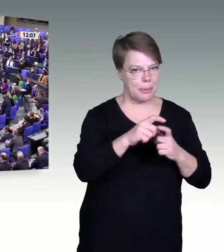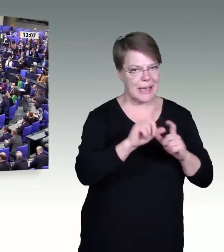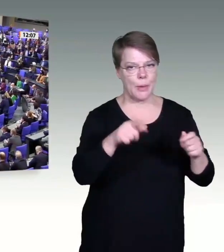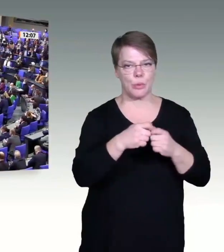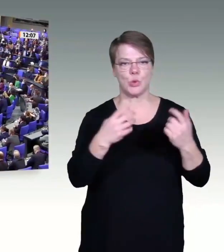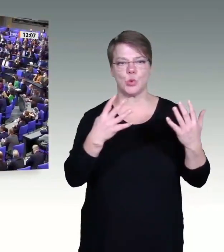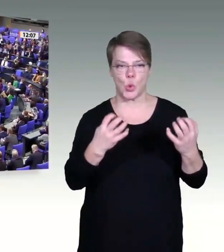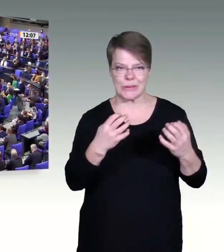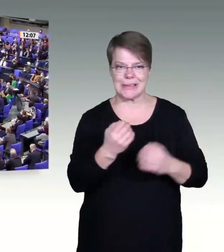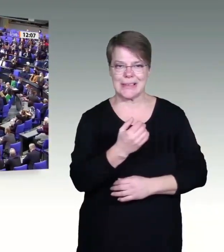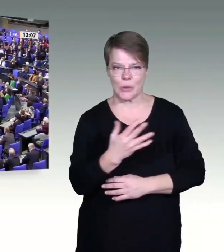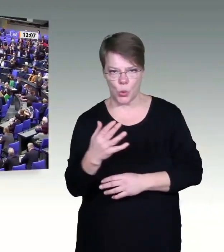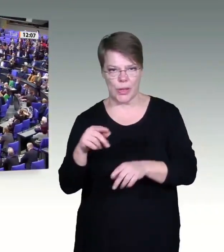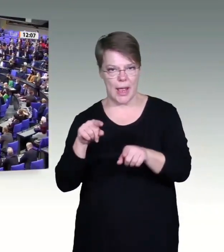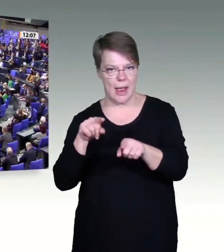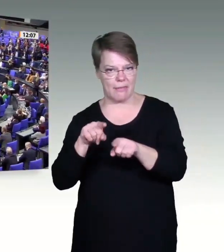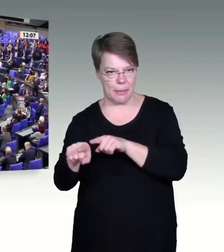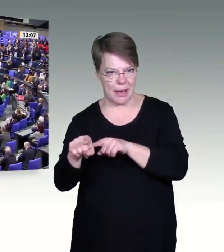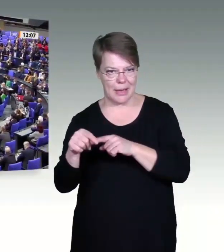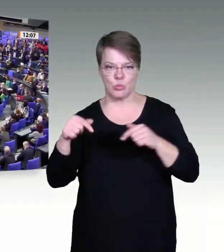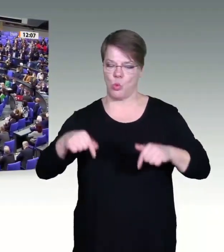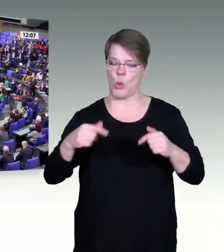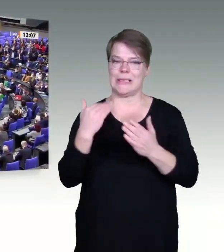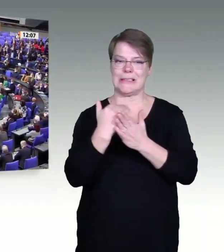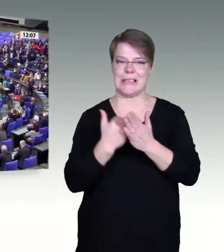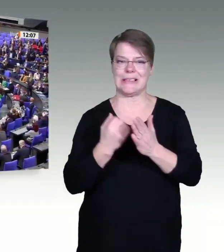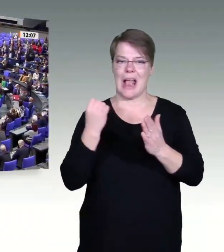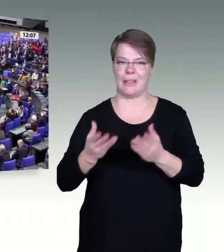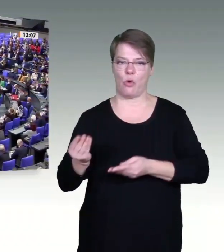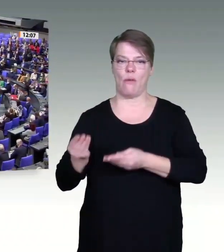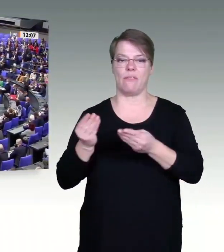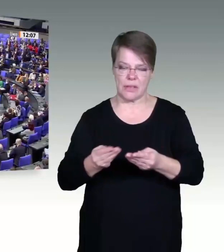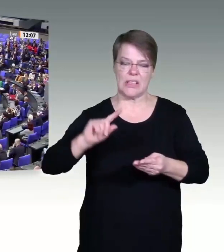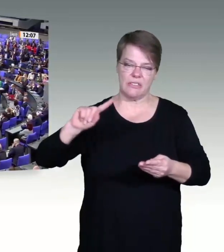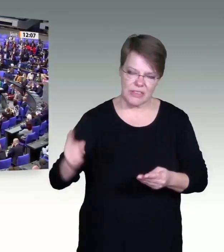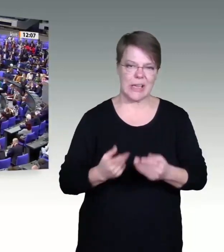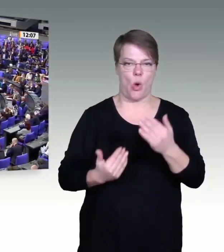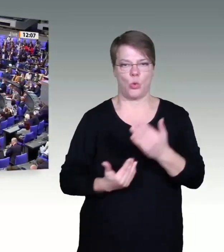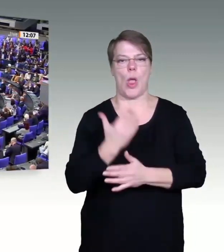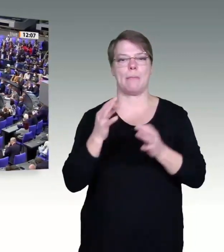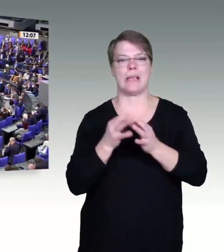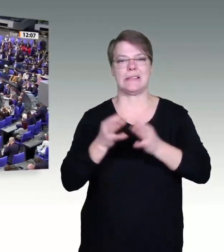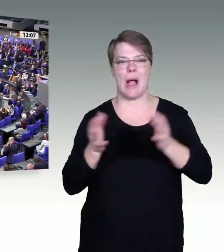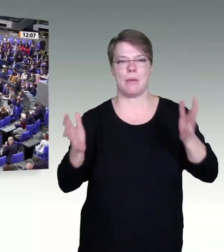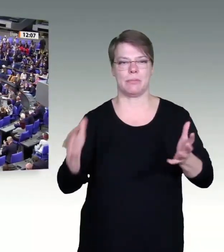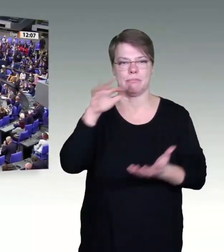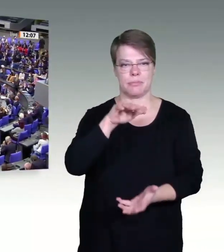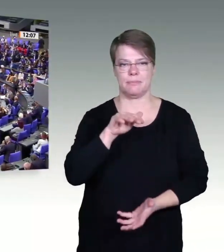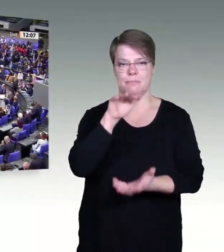legen mit dem heutigen Gesetzentwurf erneut ein Maßnahmepaket zur Bewältigung der Coronapandemie vor.